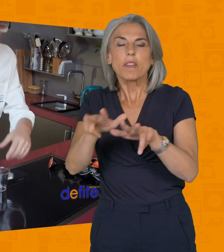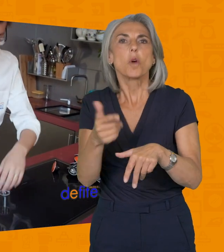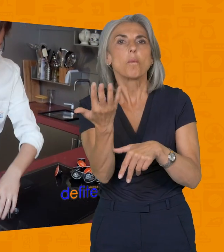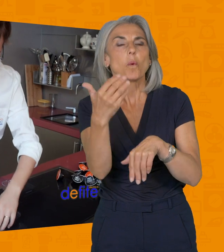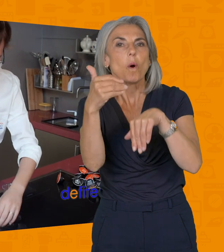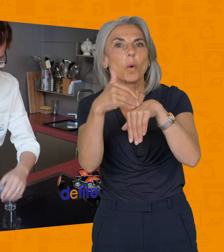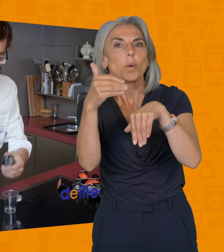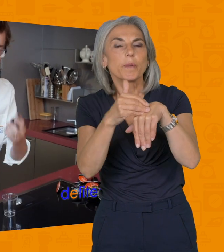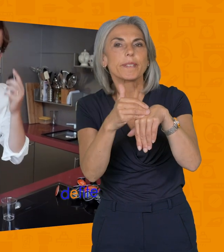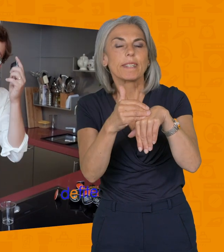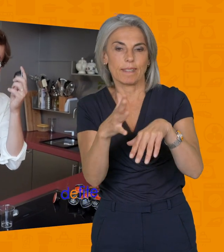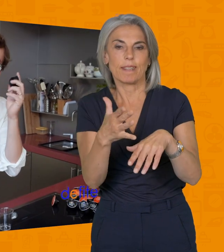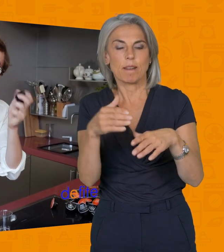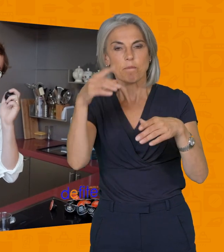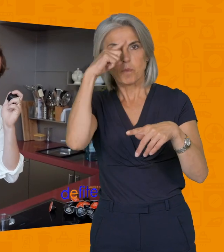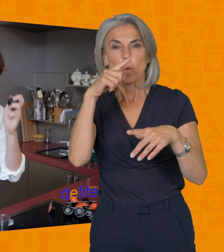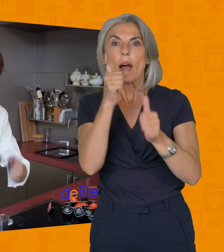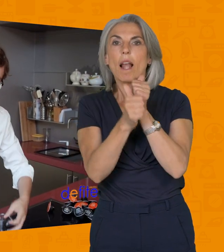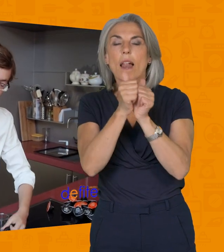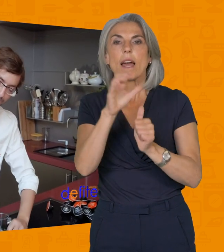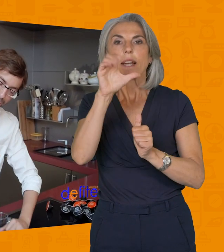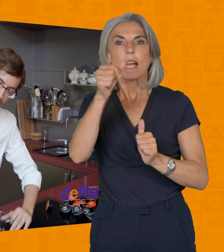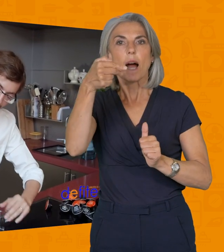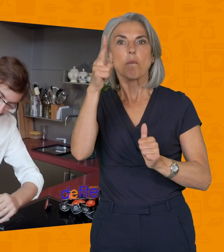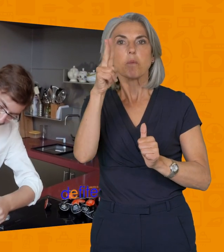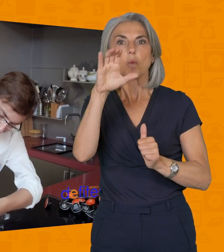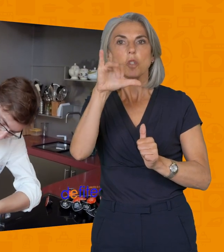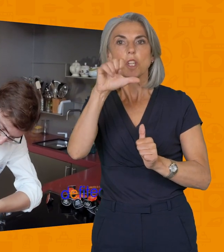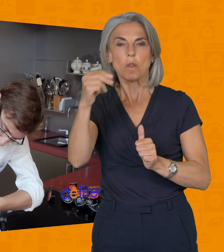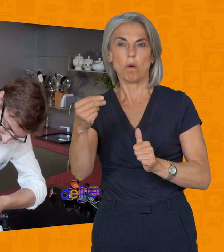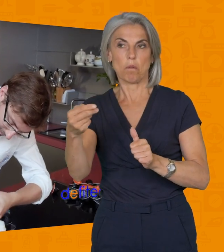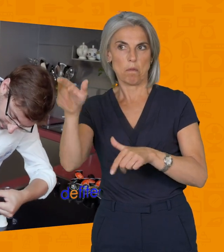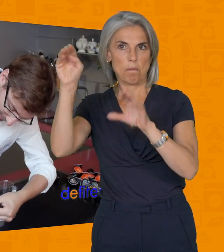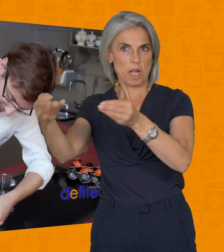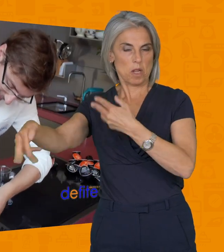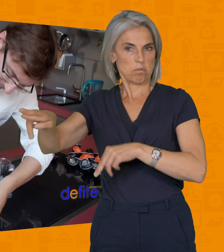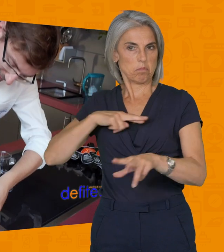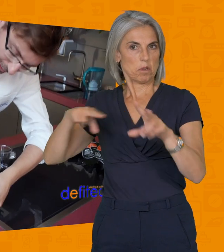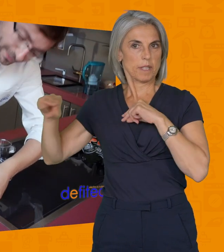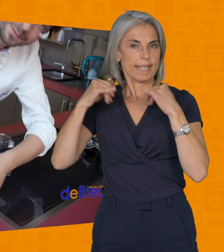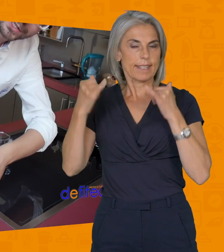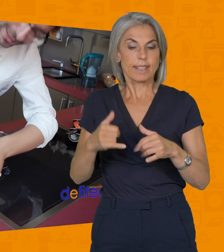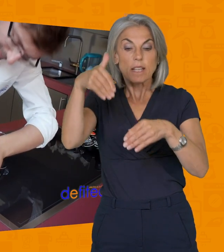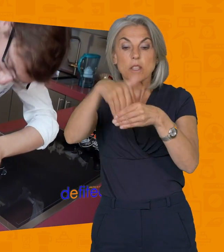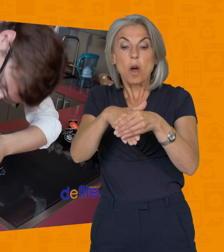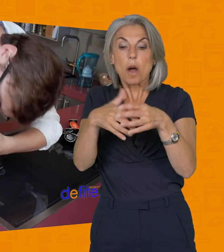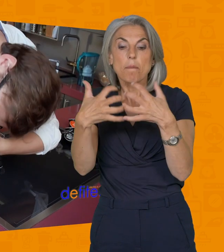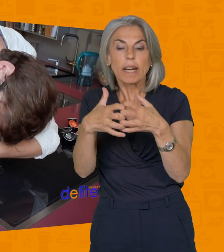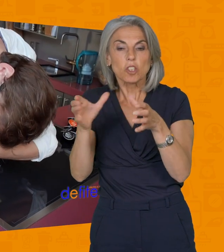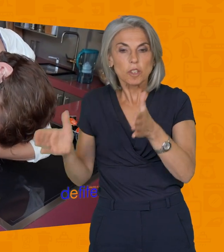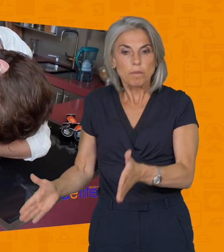au niveau du cappuccino ? Parce qu'on a beaucoup de retours en magasin, car à l'intérieur de cette machine, vous avez une petite